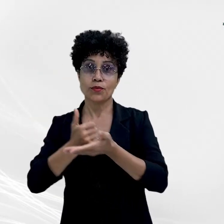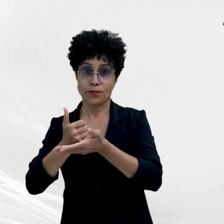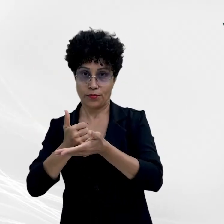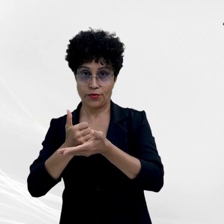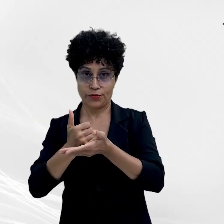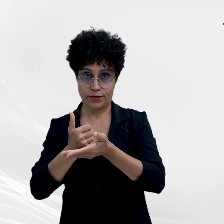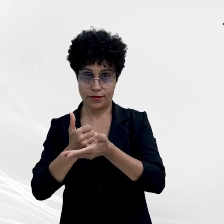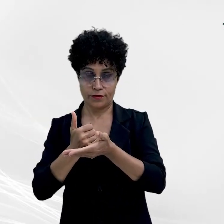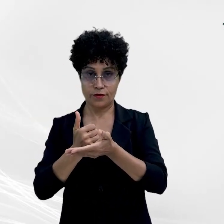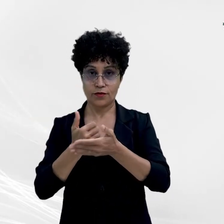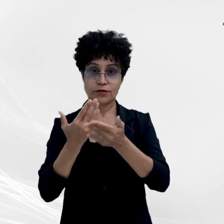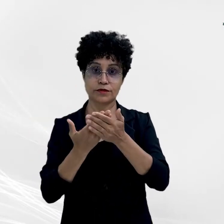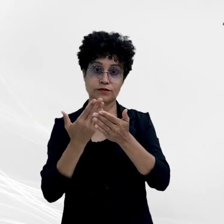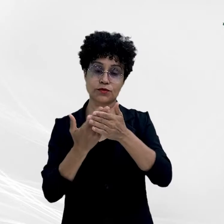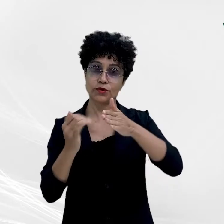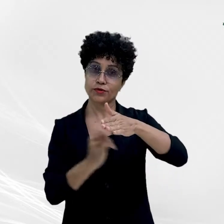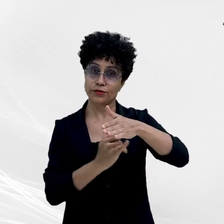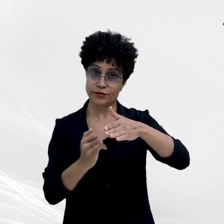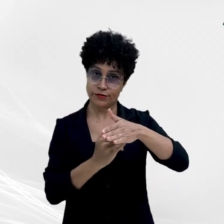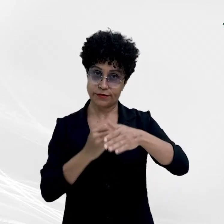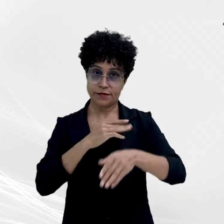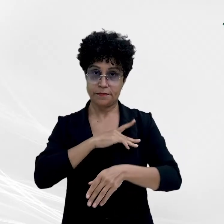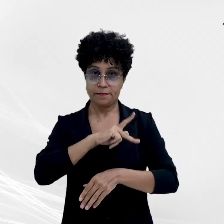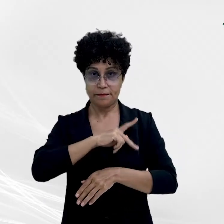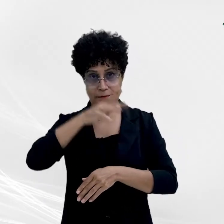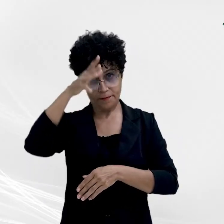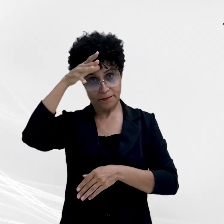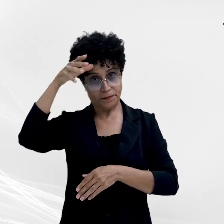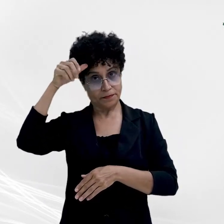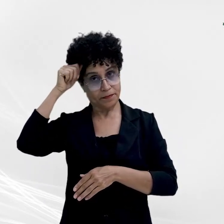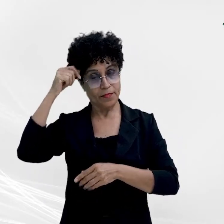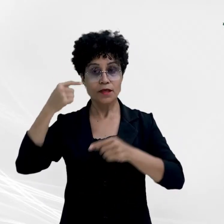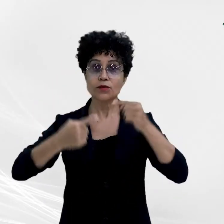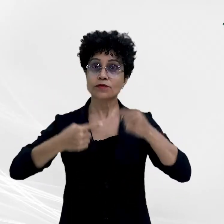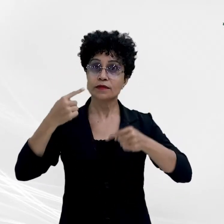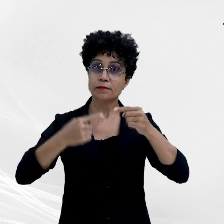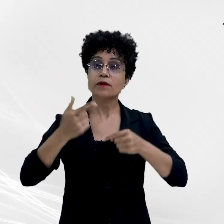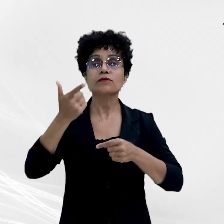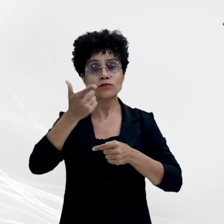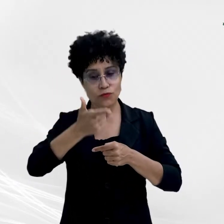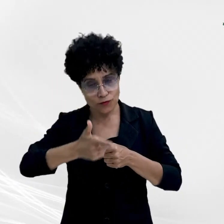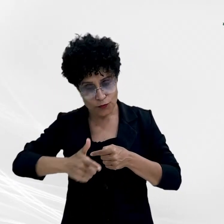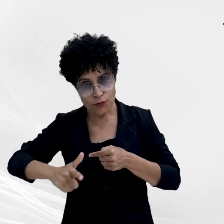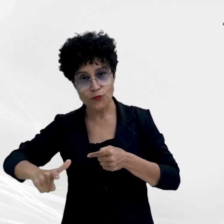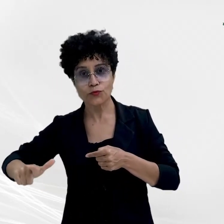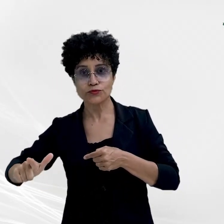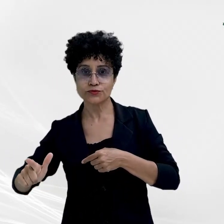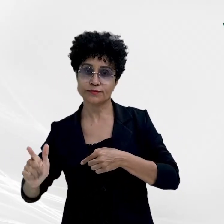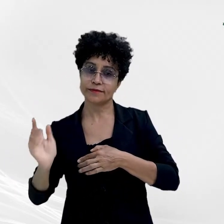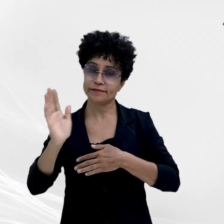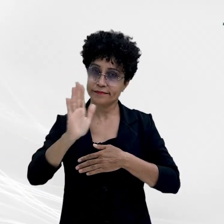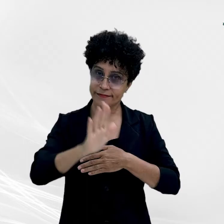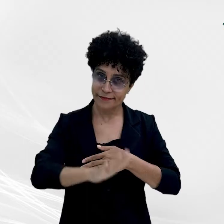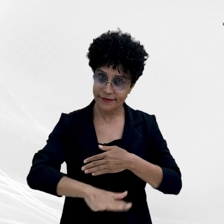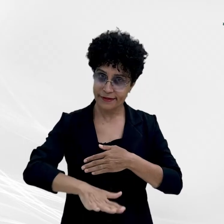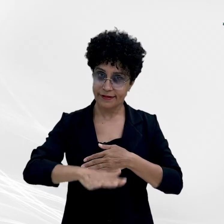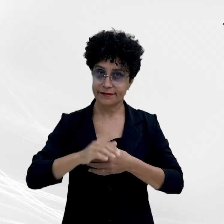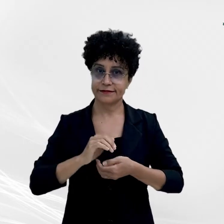Institucional do MPMT. Os debates seguirão no período vespertino. Este